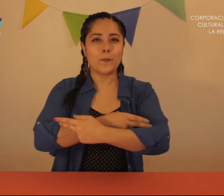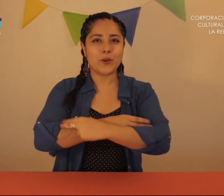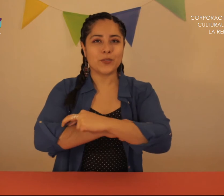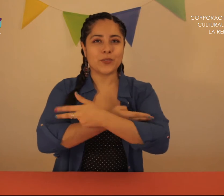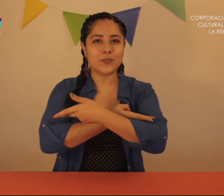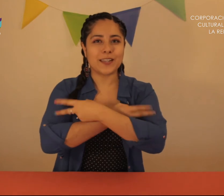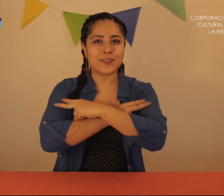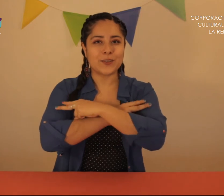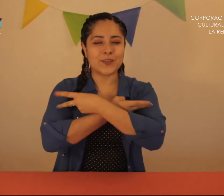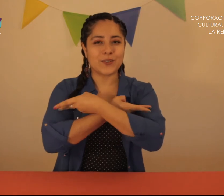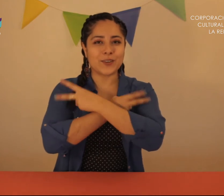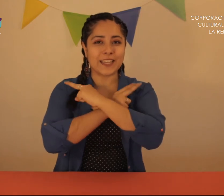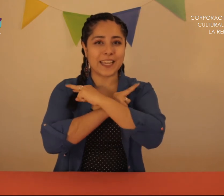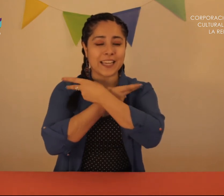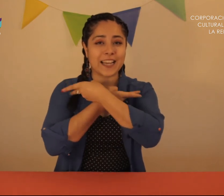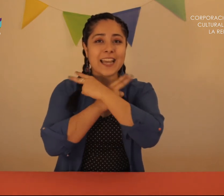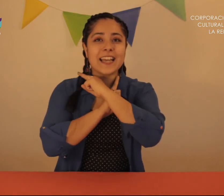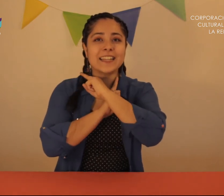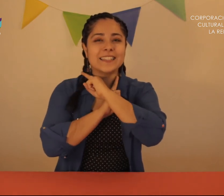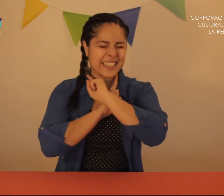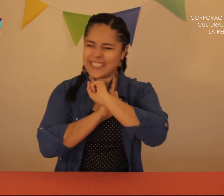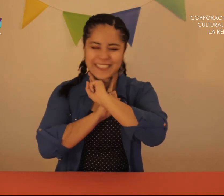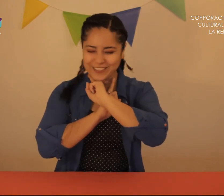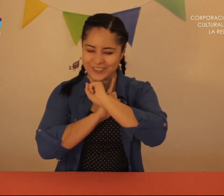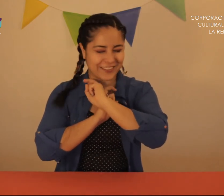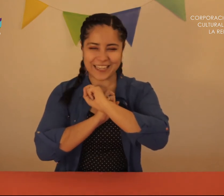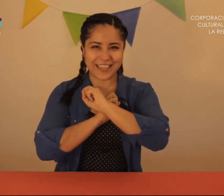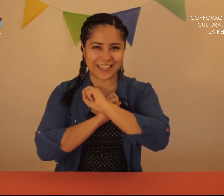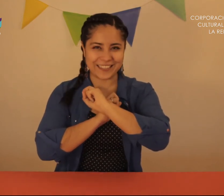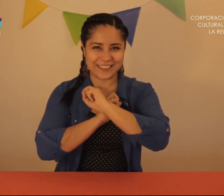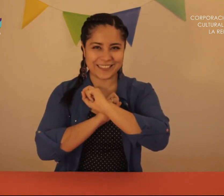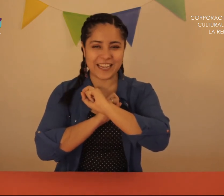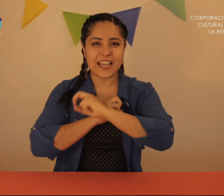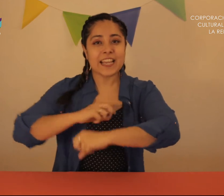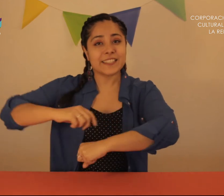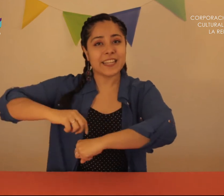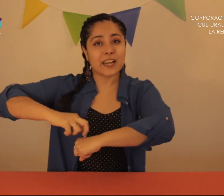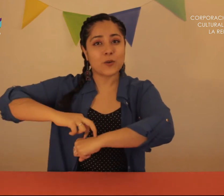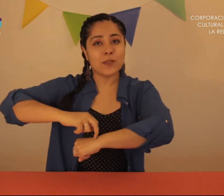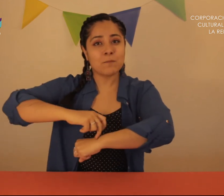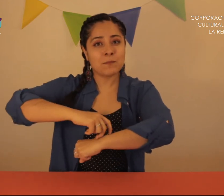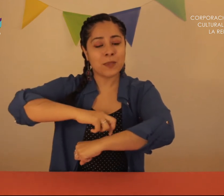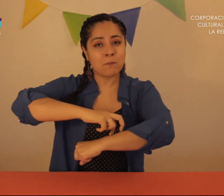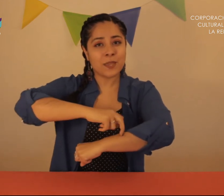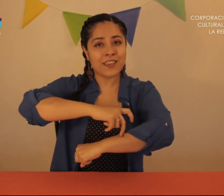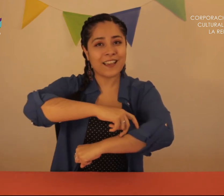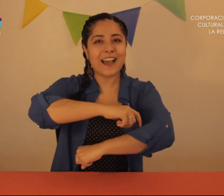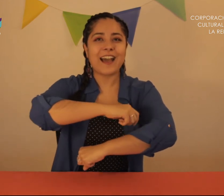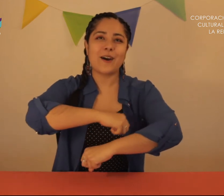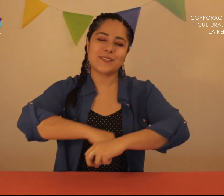Pronto al tronco llegarán Y ya se esconderán Será la hormiga O